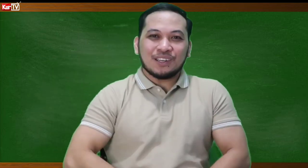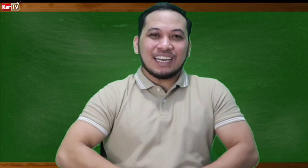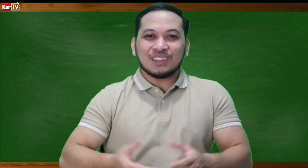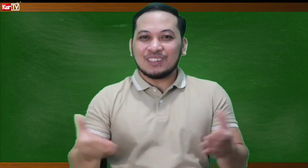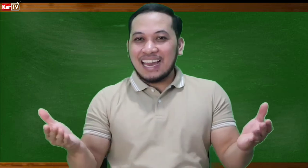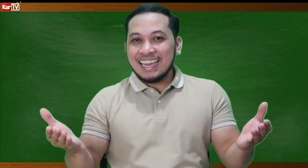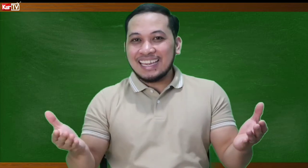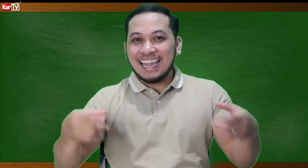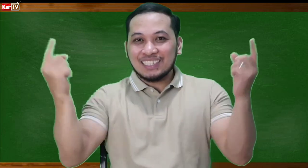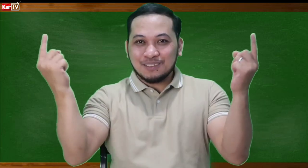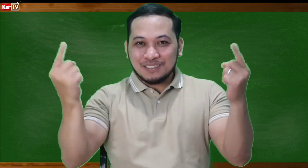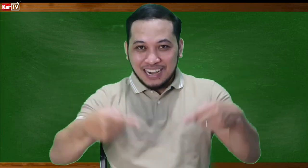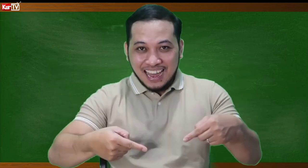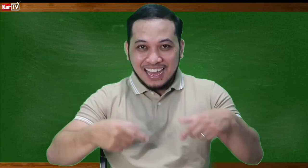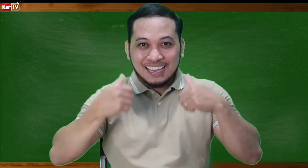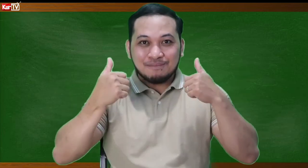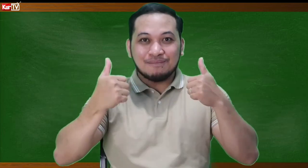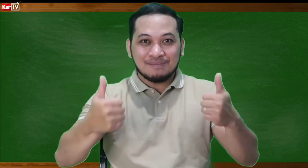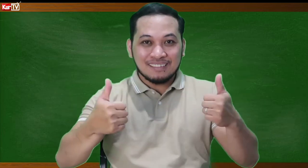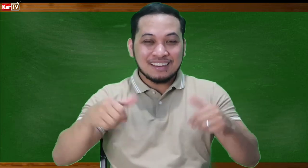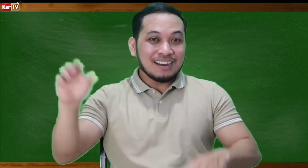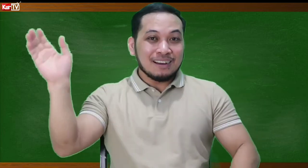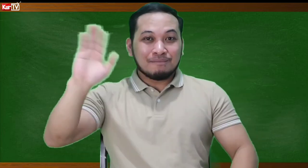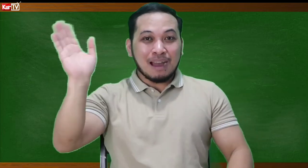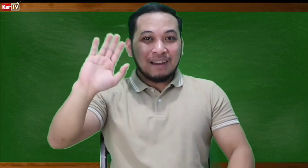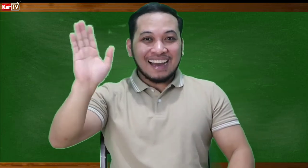Don't to like and subscribe. Bye-bye!